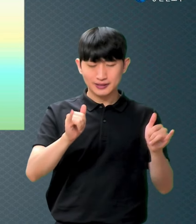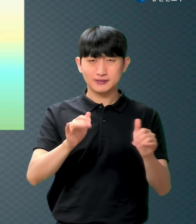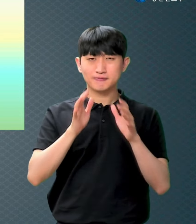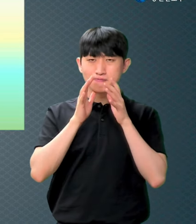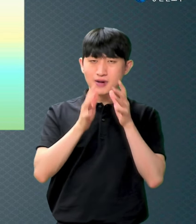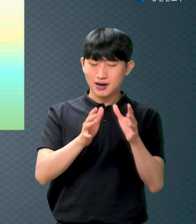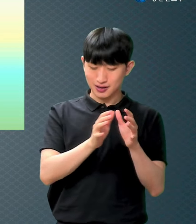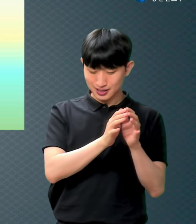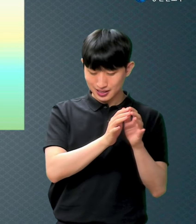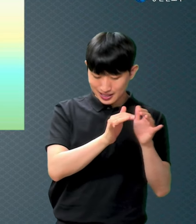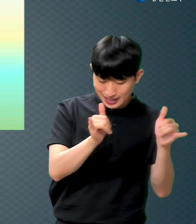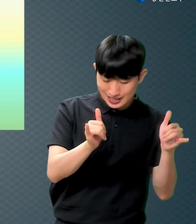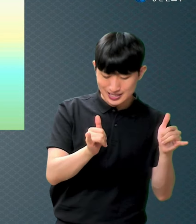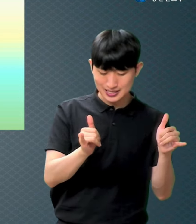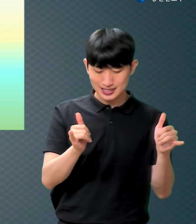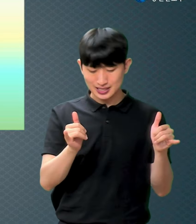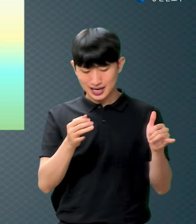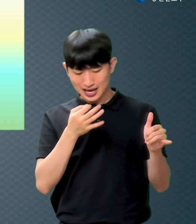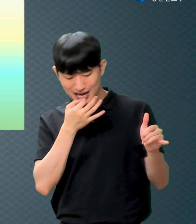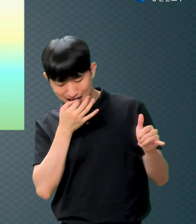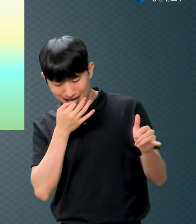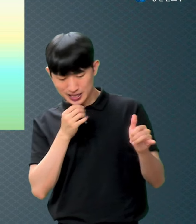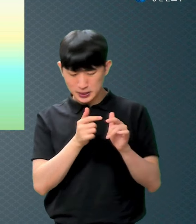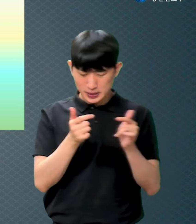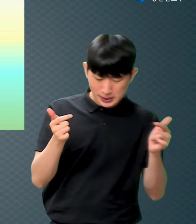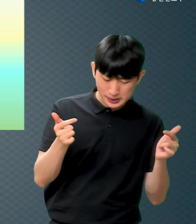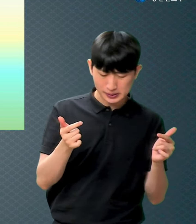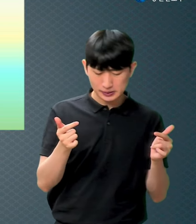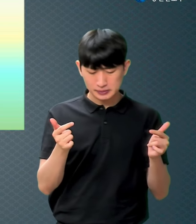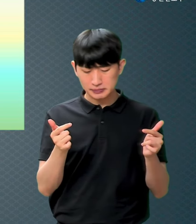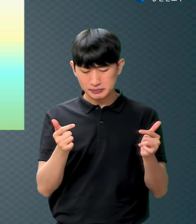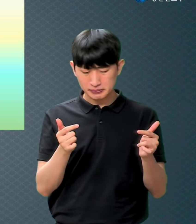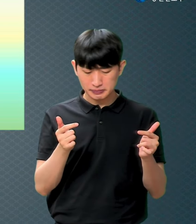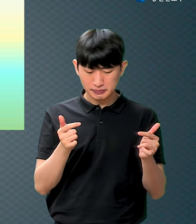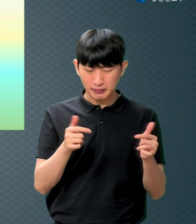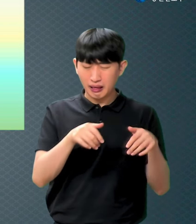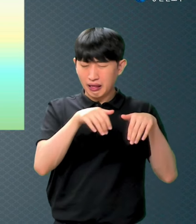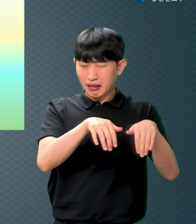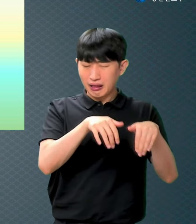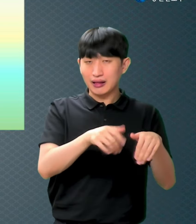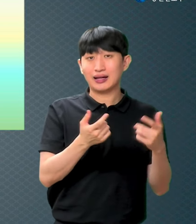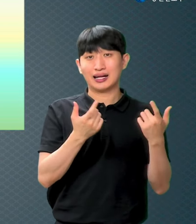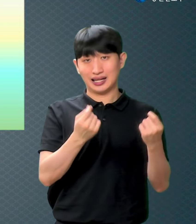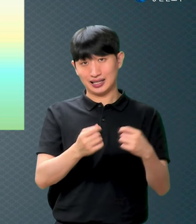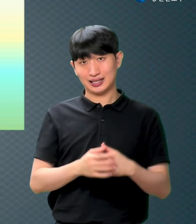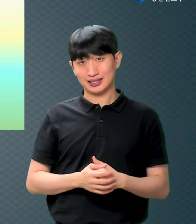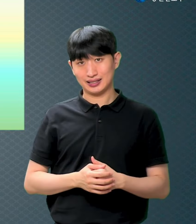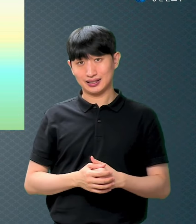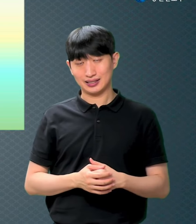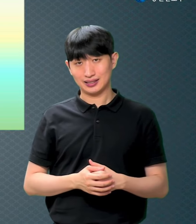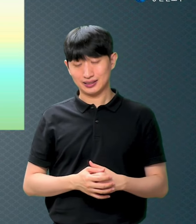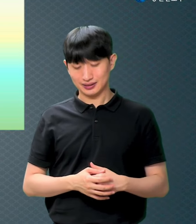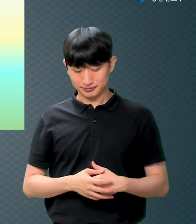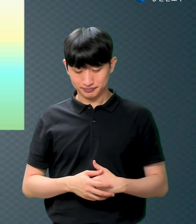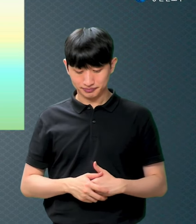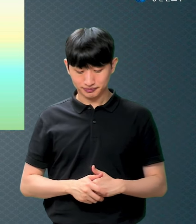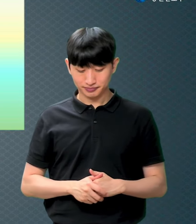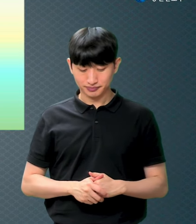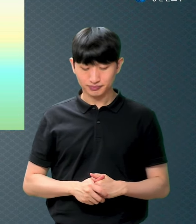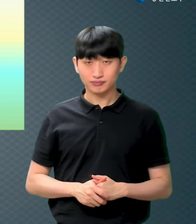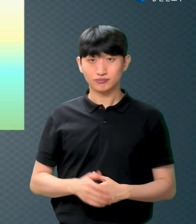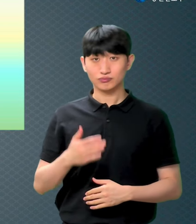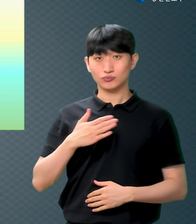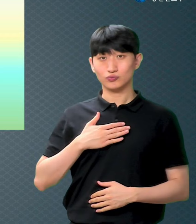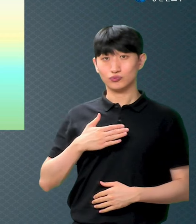각색 정욕과 행락에 종로로 탄 자다 우리 과거에 뭐 그랬잖아요 날때부터